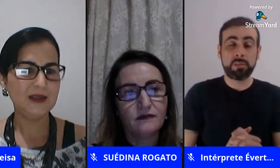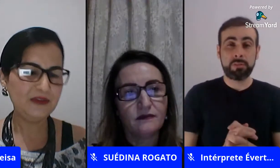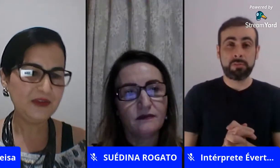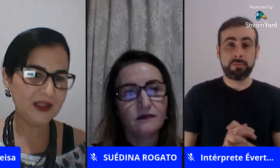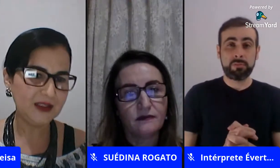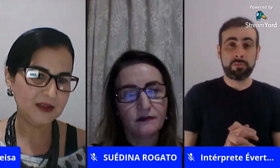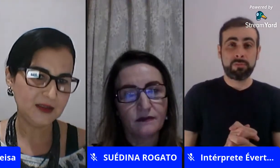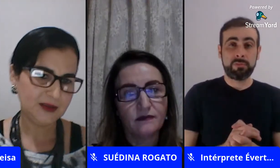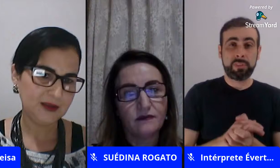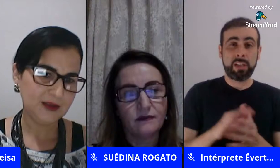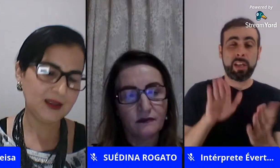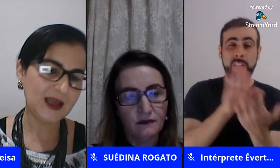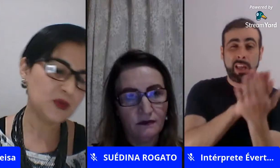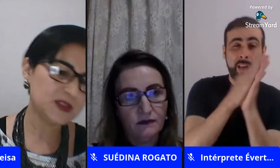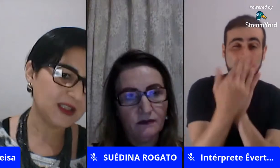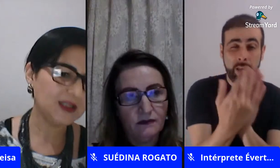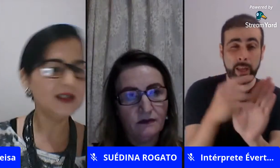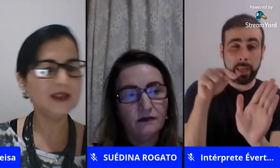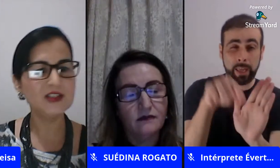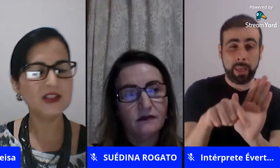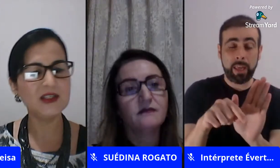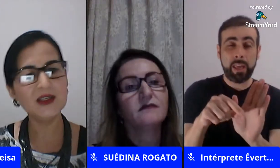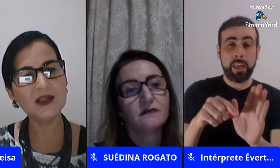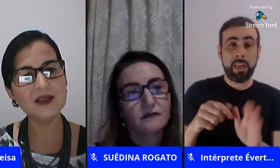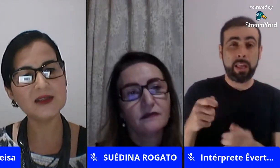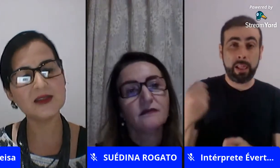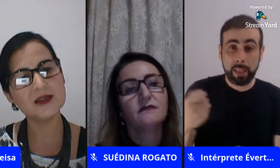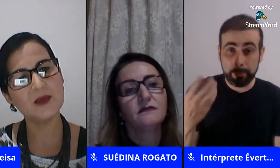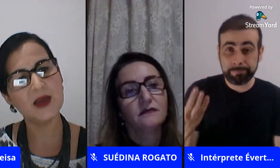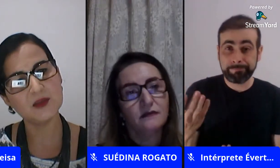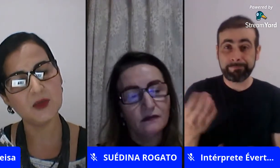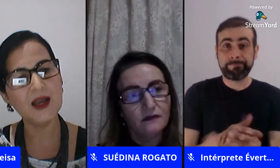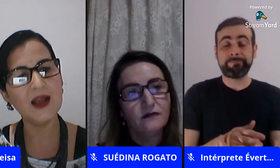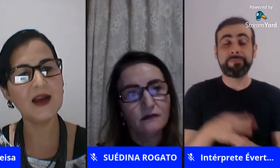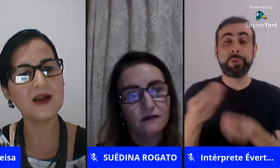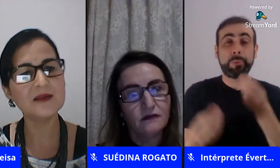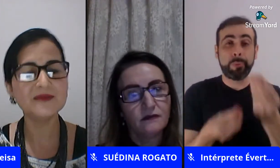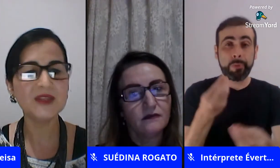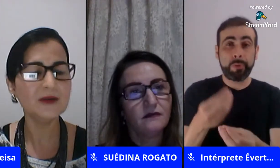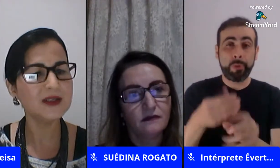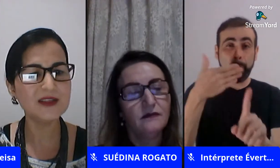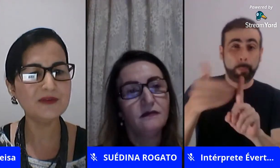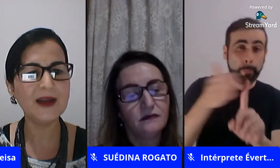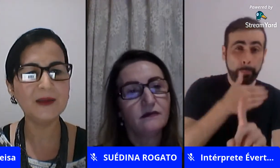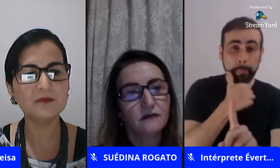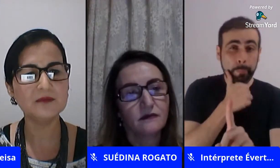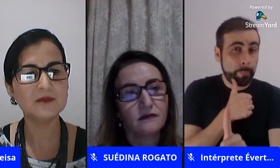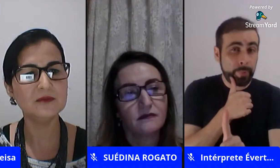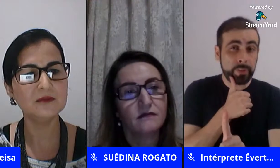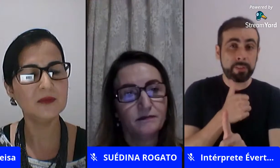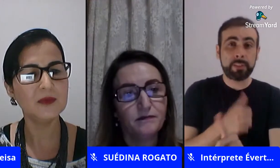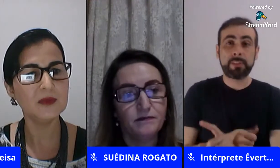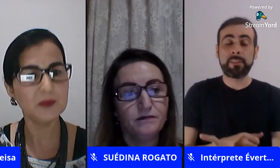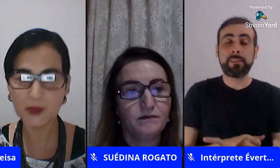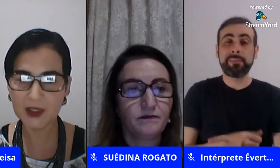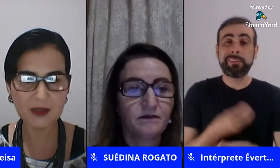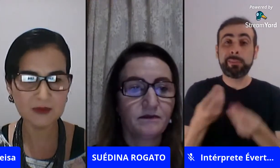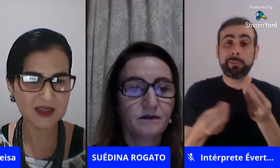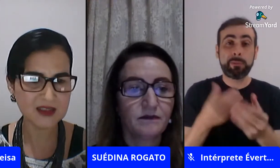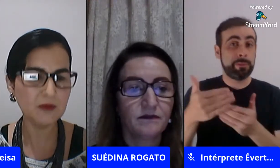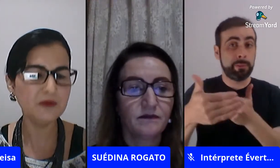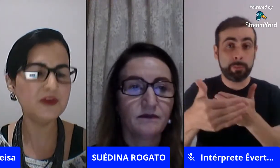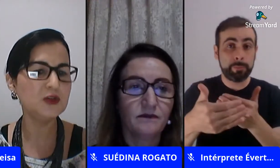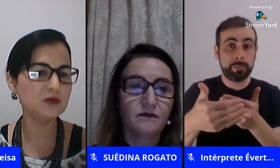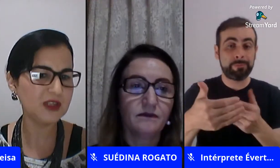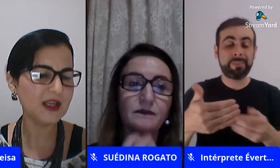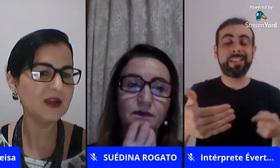enfim que abusa de crianças que bate mulher então assim vai por que